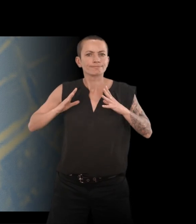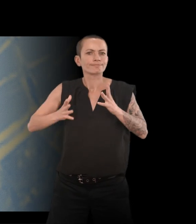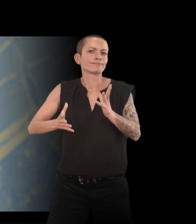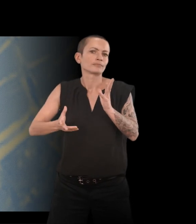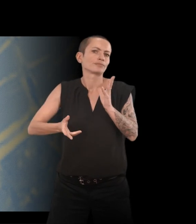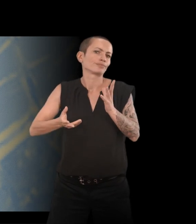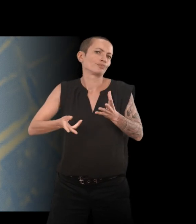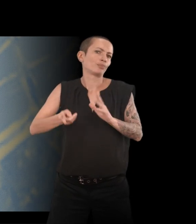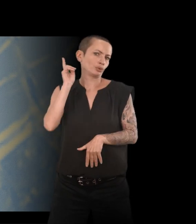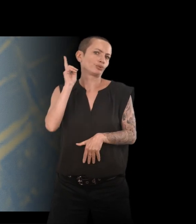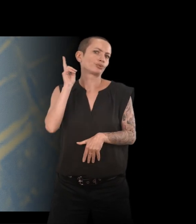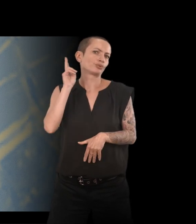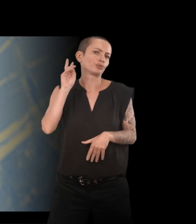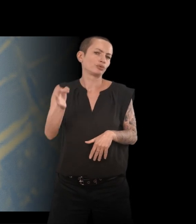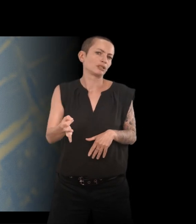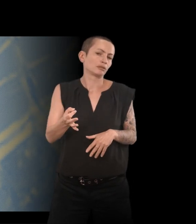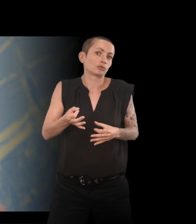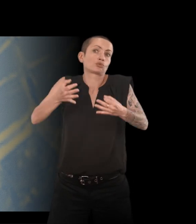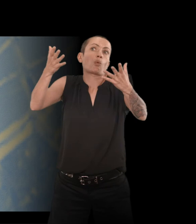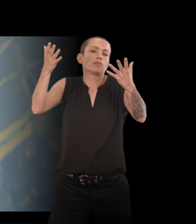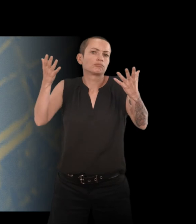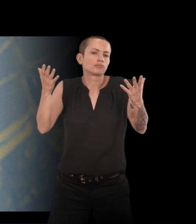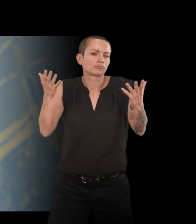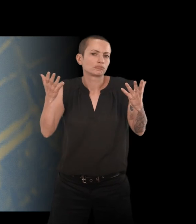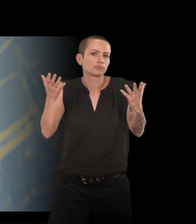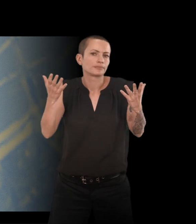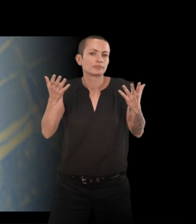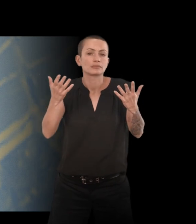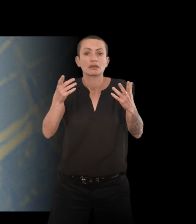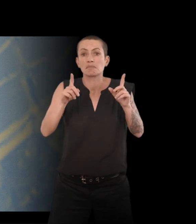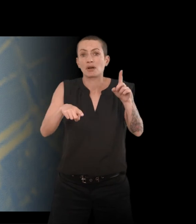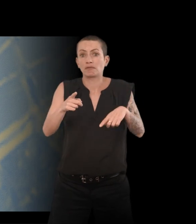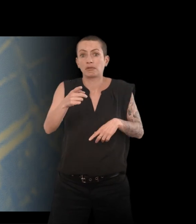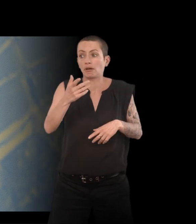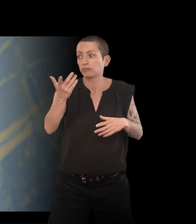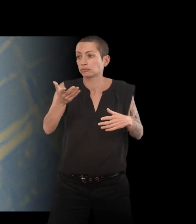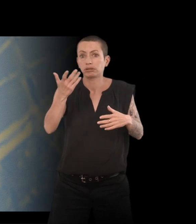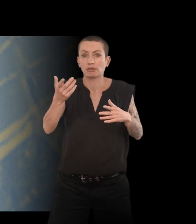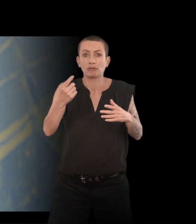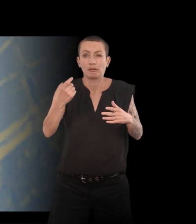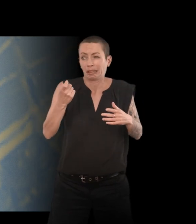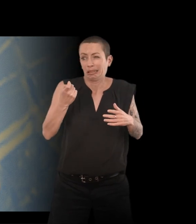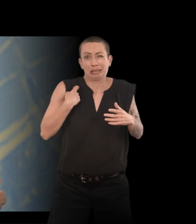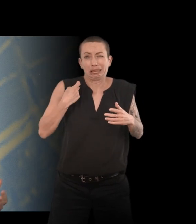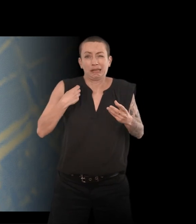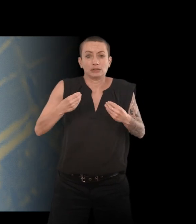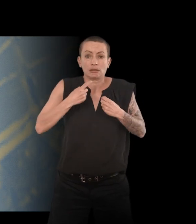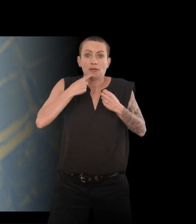exagérée. Et du coup, il suffit de peu de choses pour que la déception soit énorme. Au